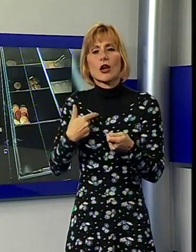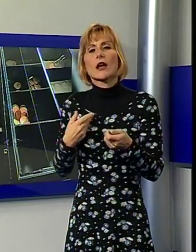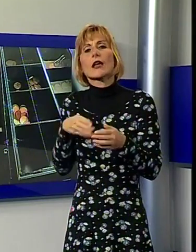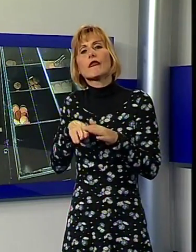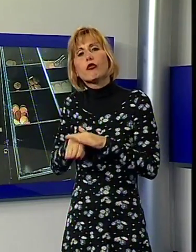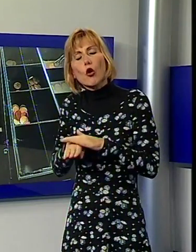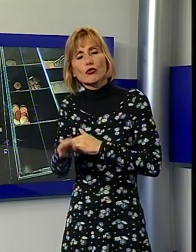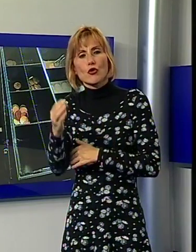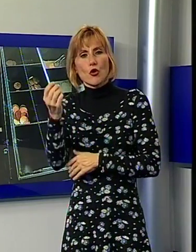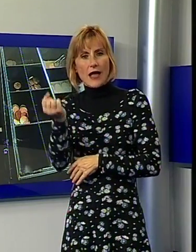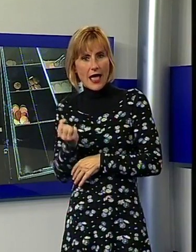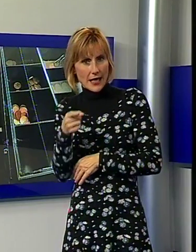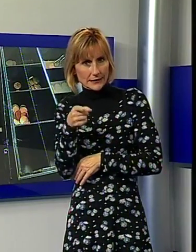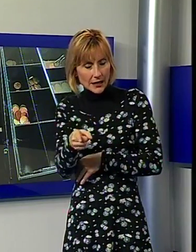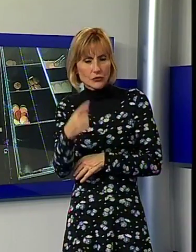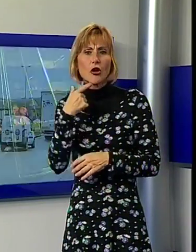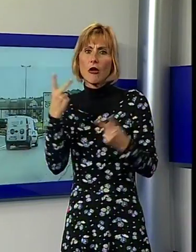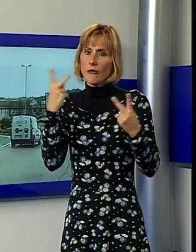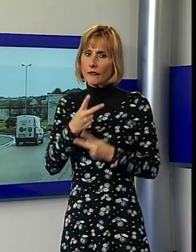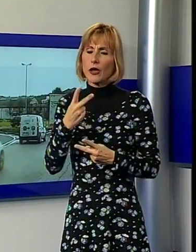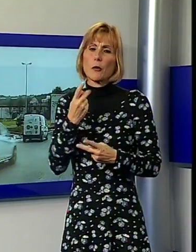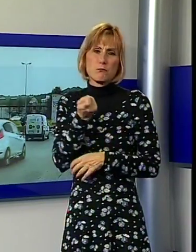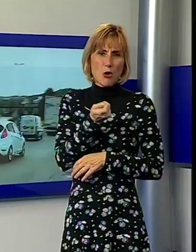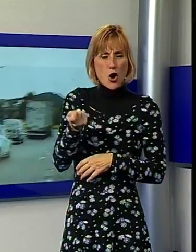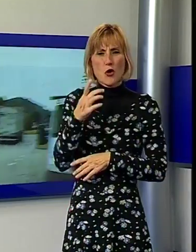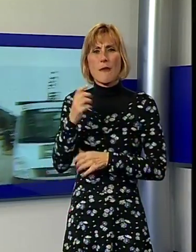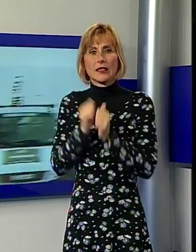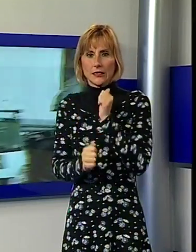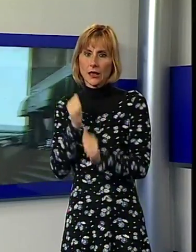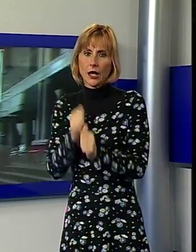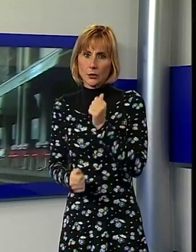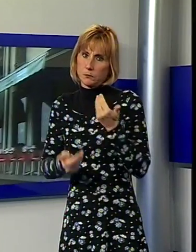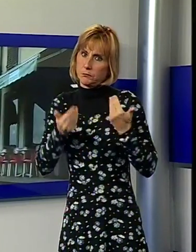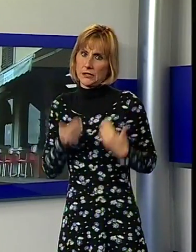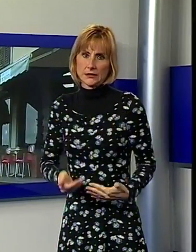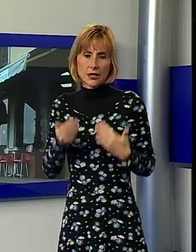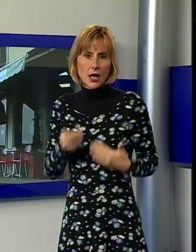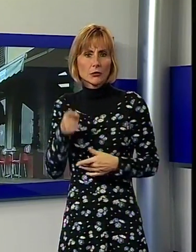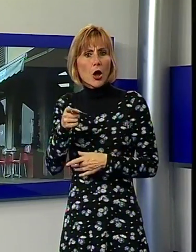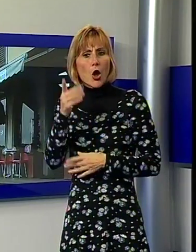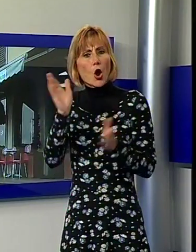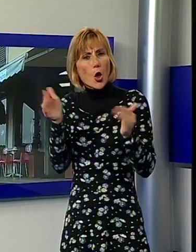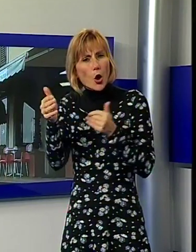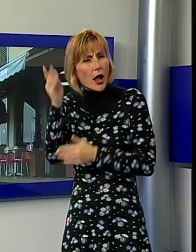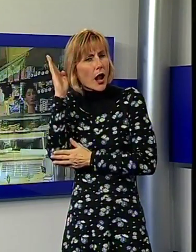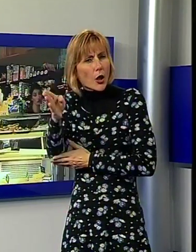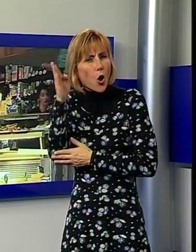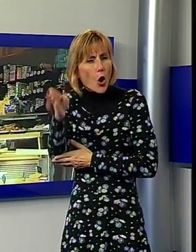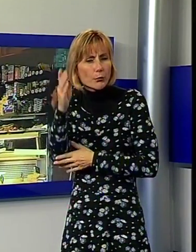malviventi hanno provocato ingenti danni al locale, che negli ultimi anni è stato preso di mira più volte. Poca la voglia di